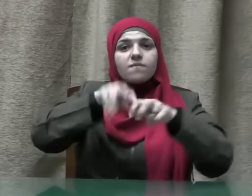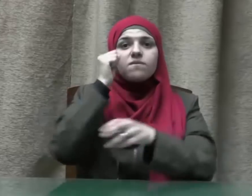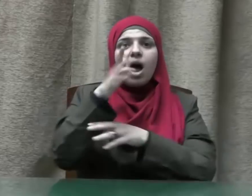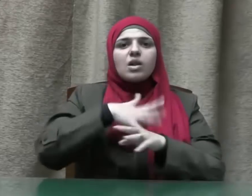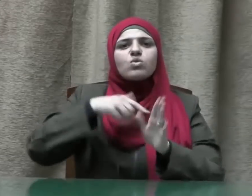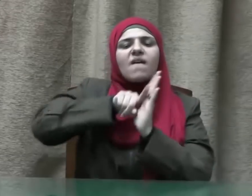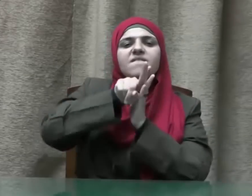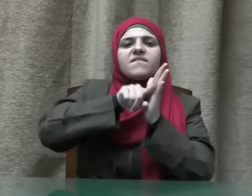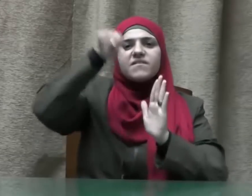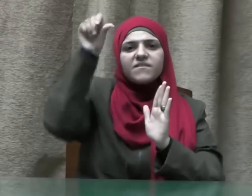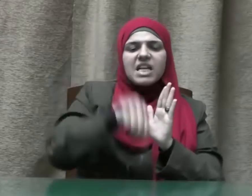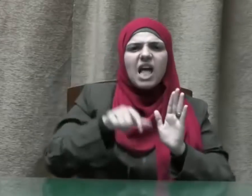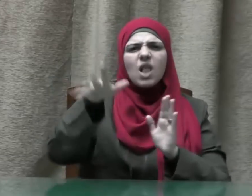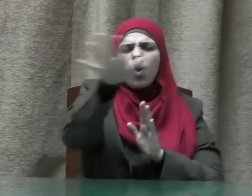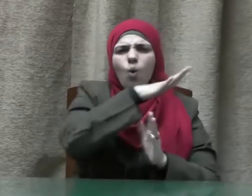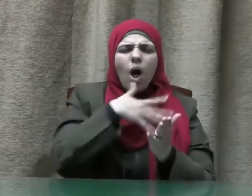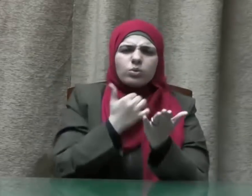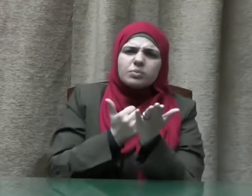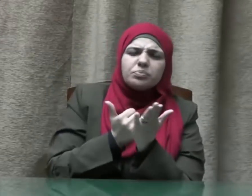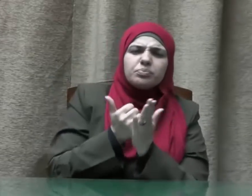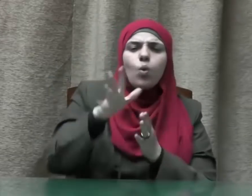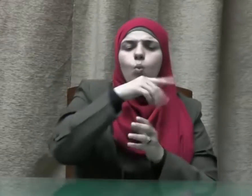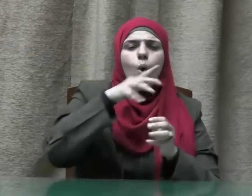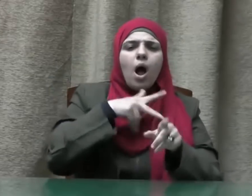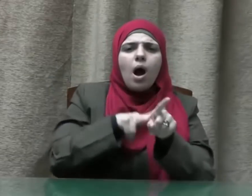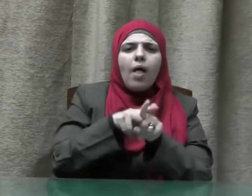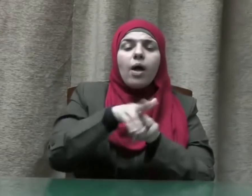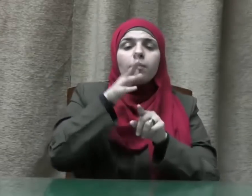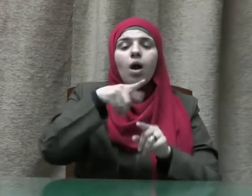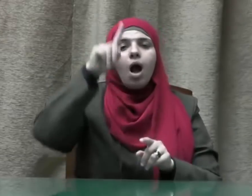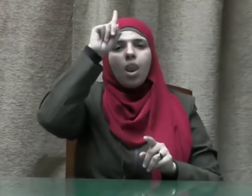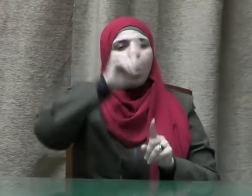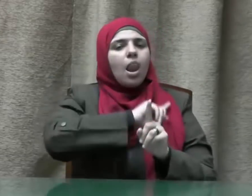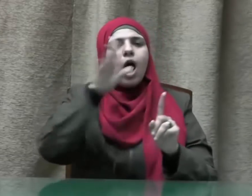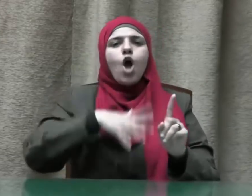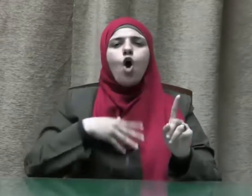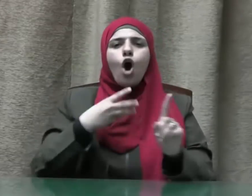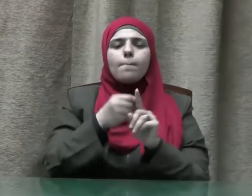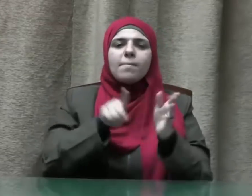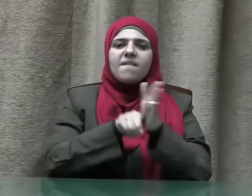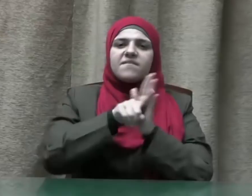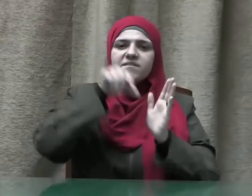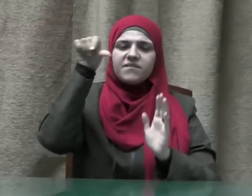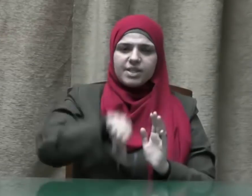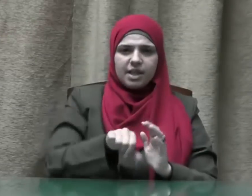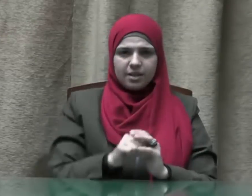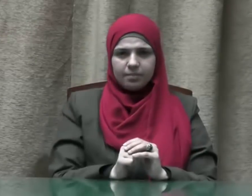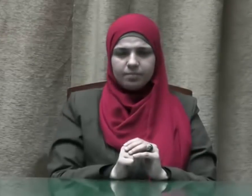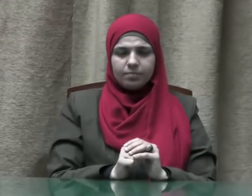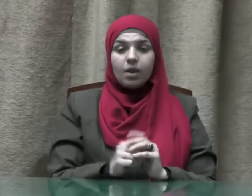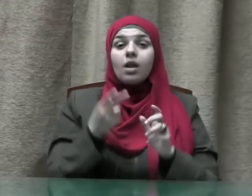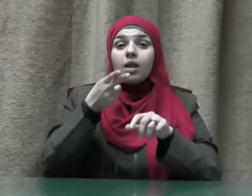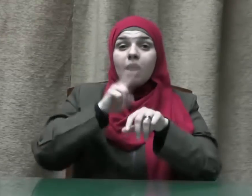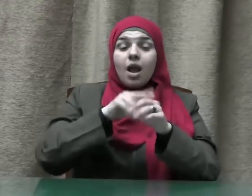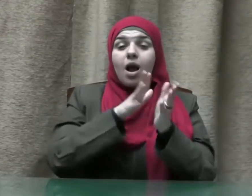الحرث والنسل والله لا يحب الفساد ولقد جعل الإسلام